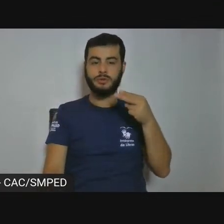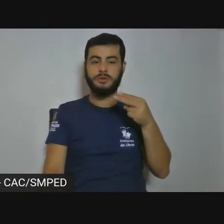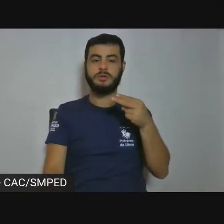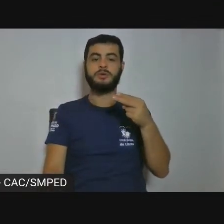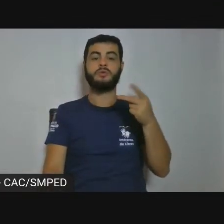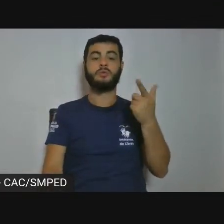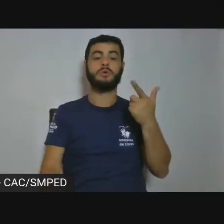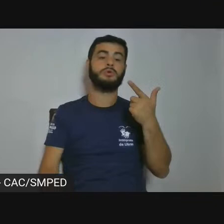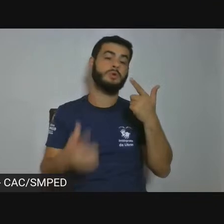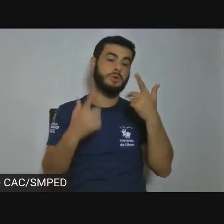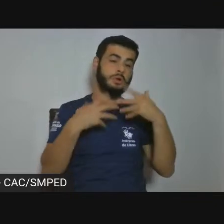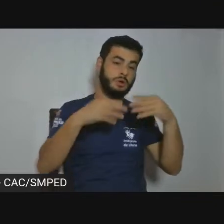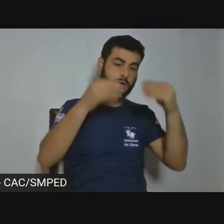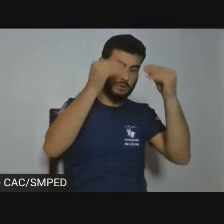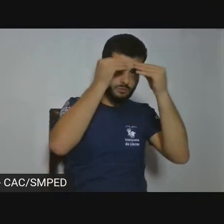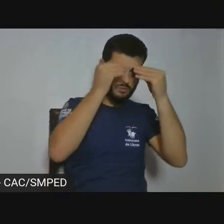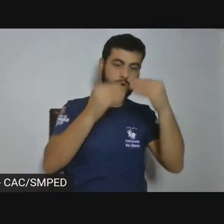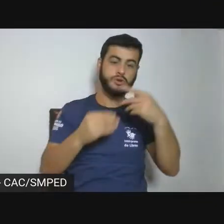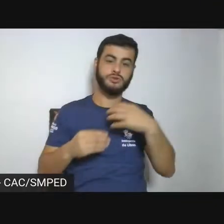dizer, a maioria